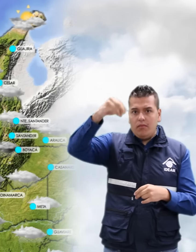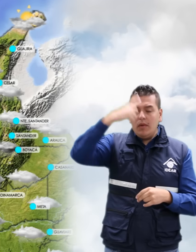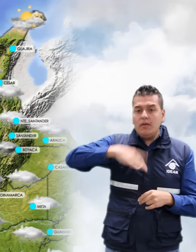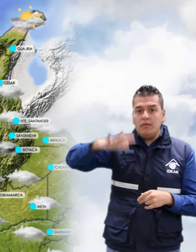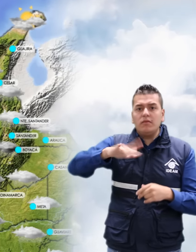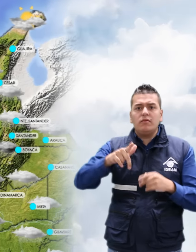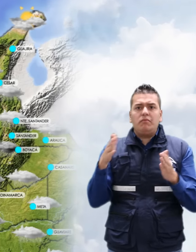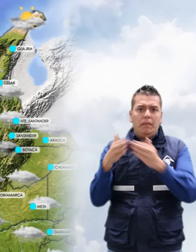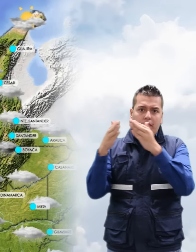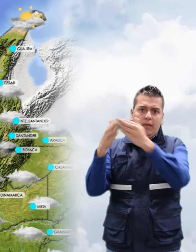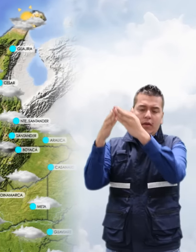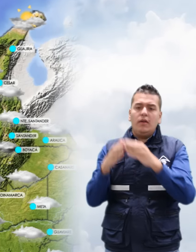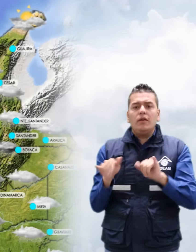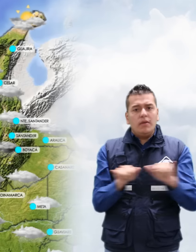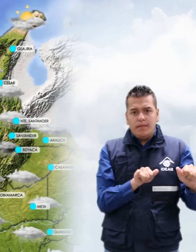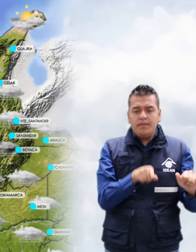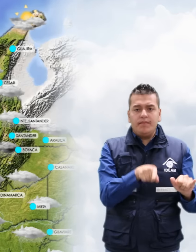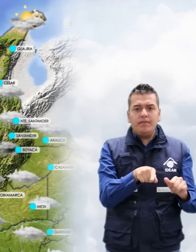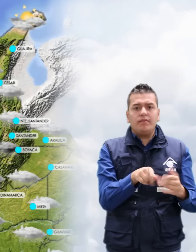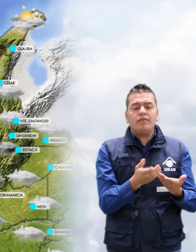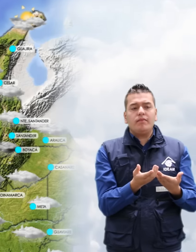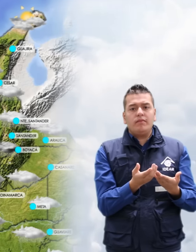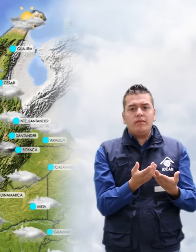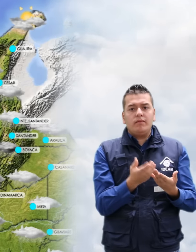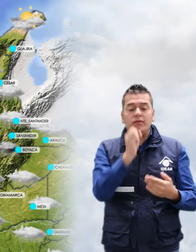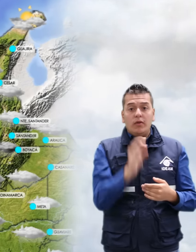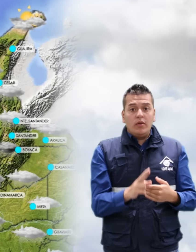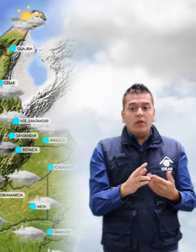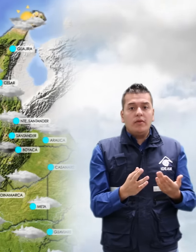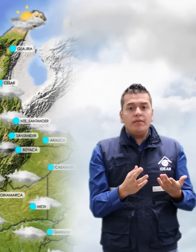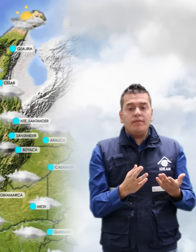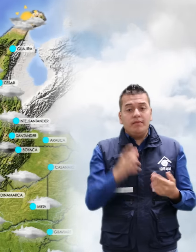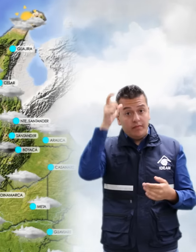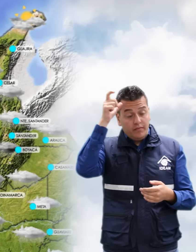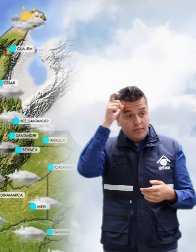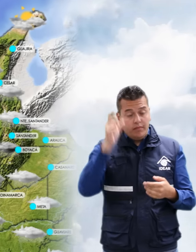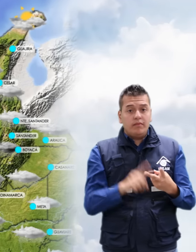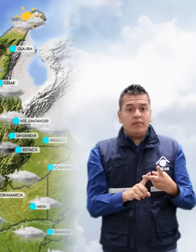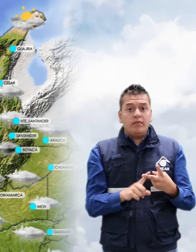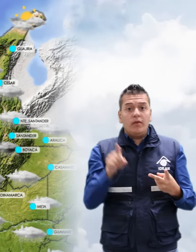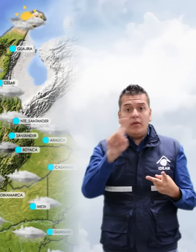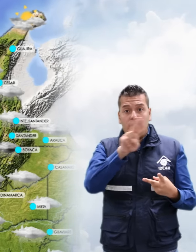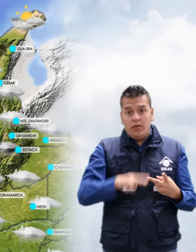inmediaciones, al igual que en sectores del sur de Córdoba, Sucre y Bolívar.